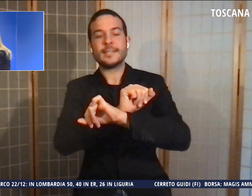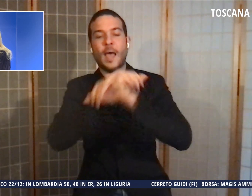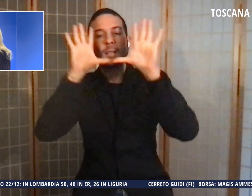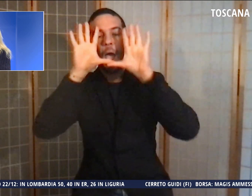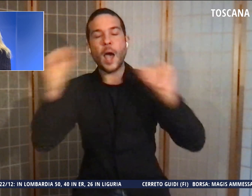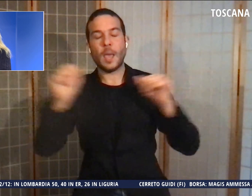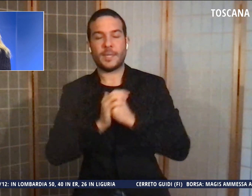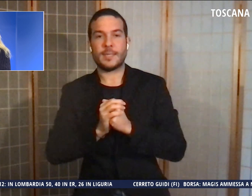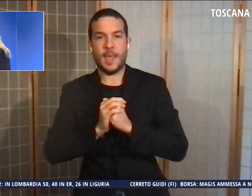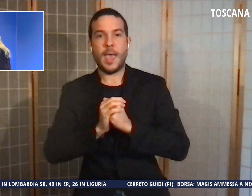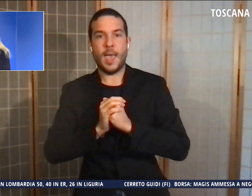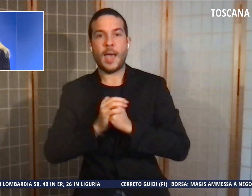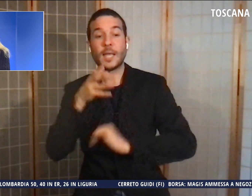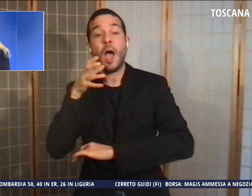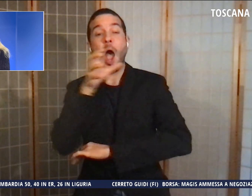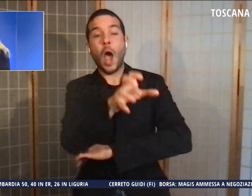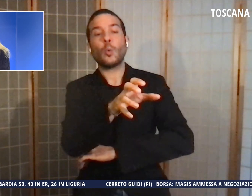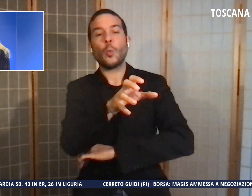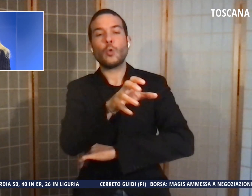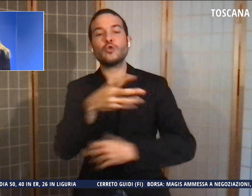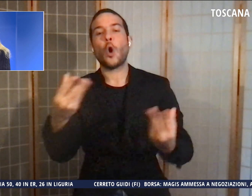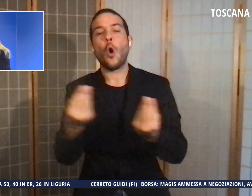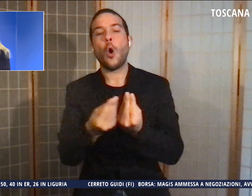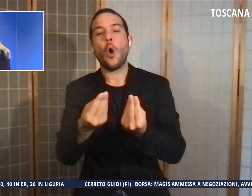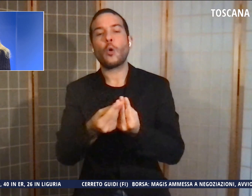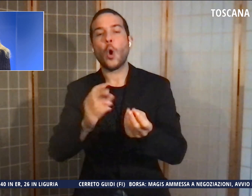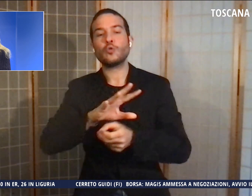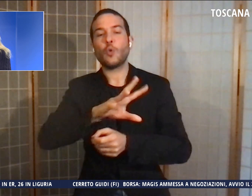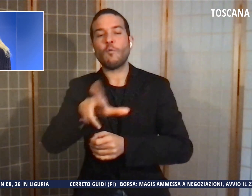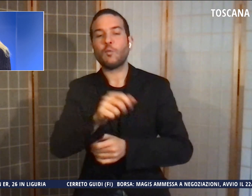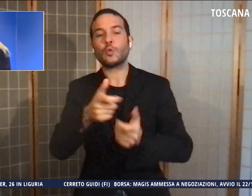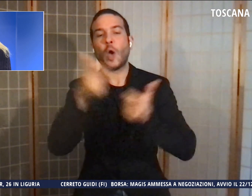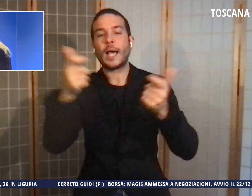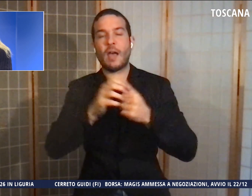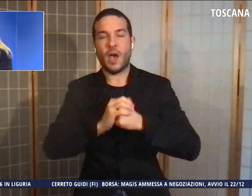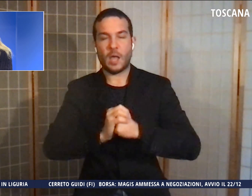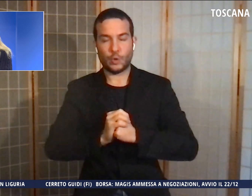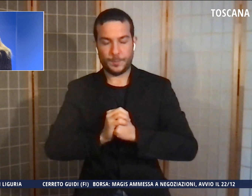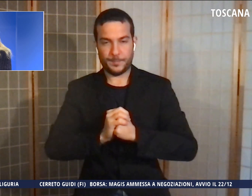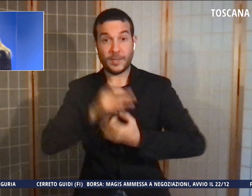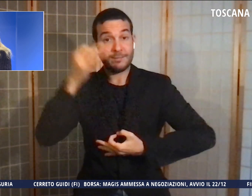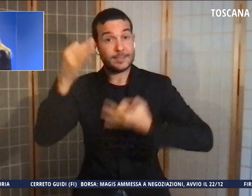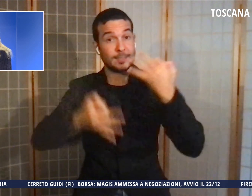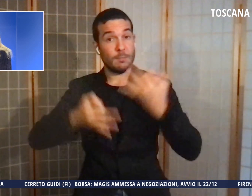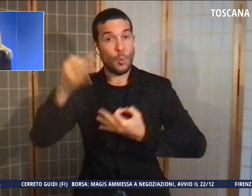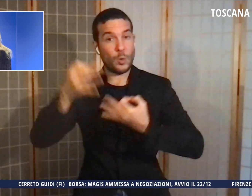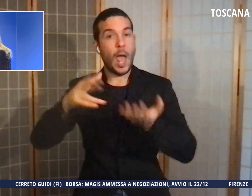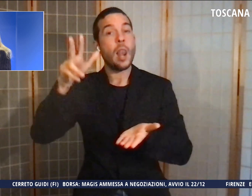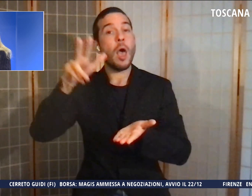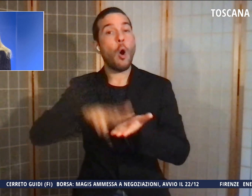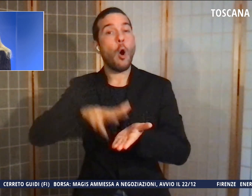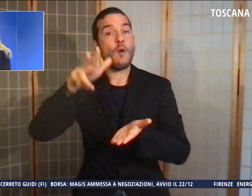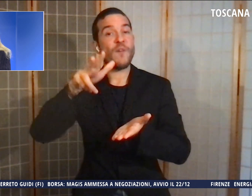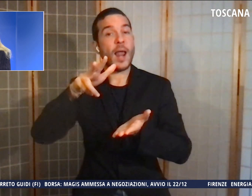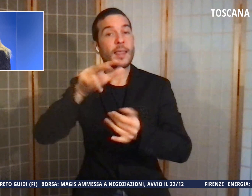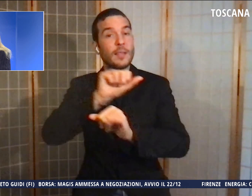'accusa è concorso in furto aggravato. Il Tribunale ha convalidato l'arresto e